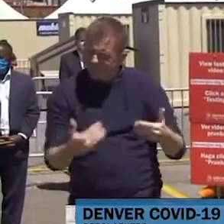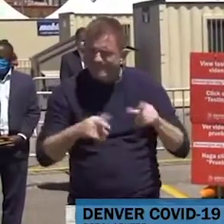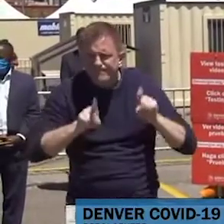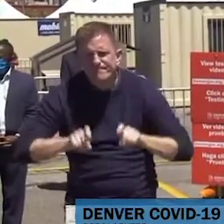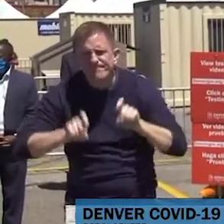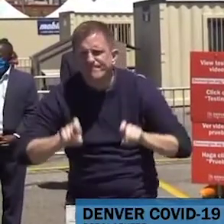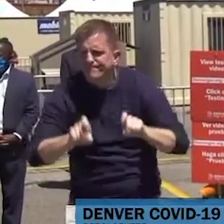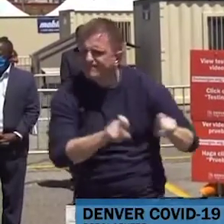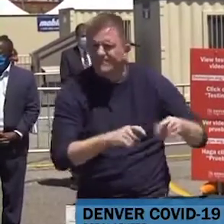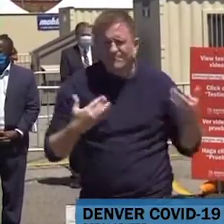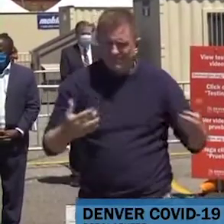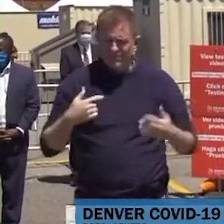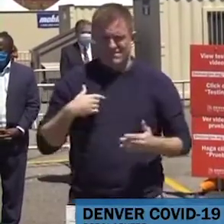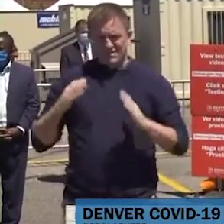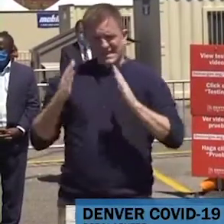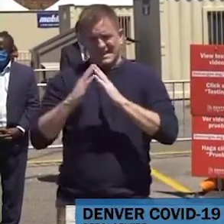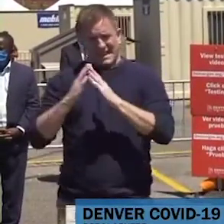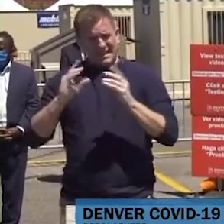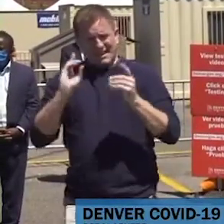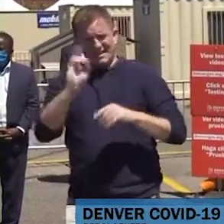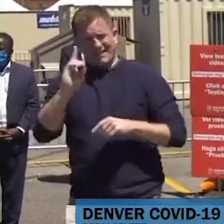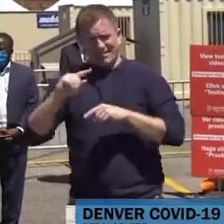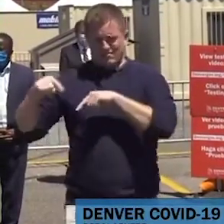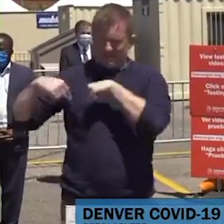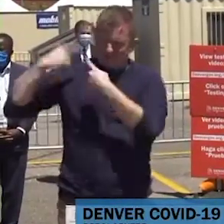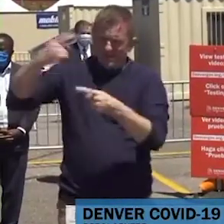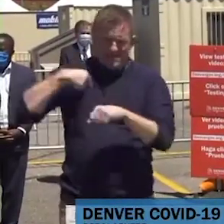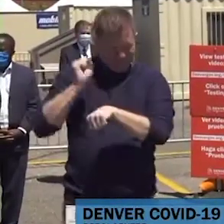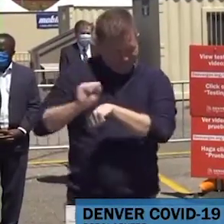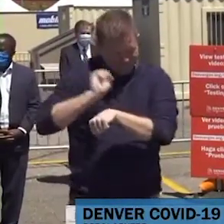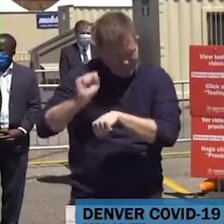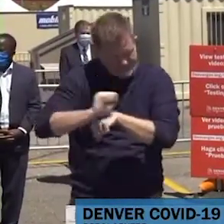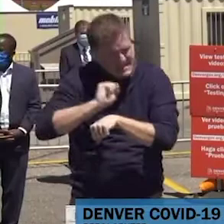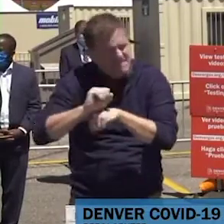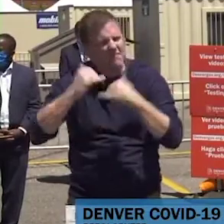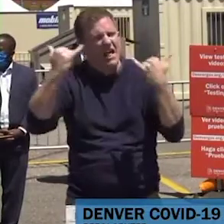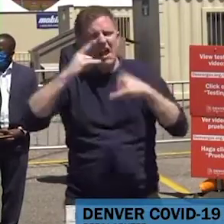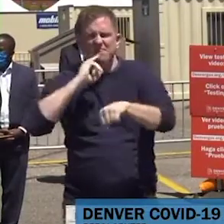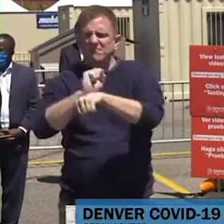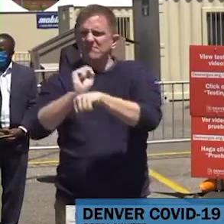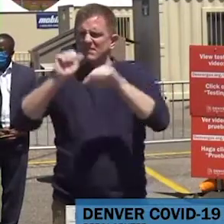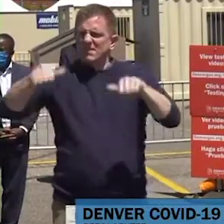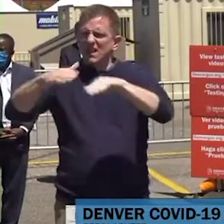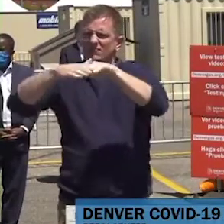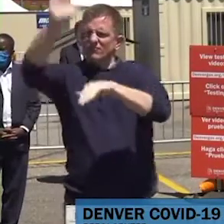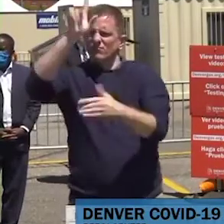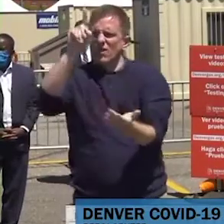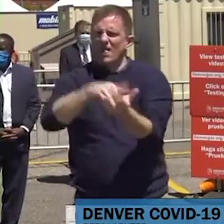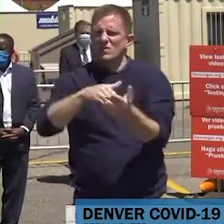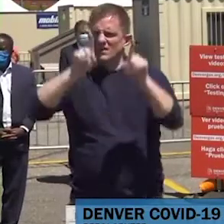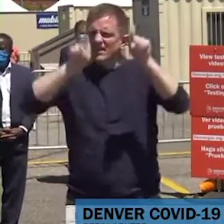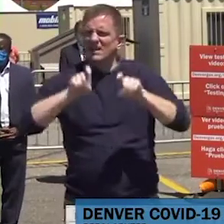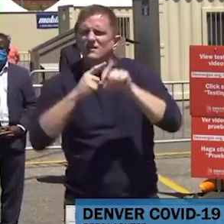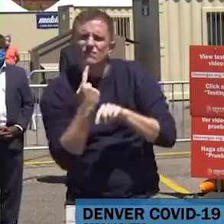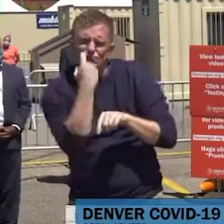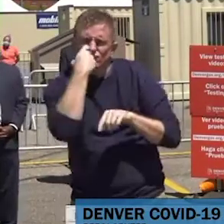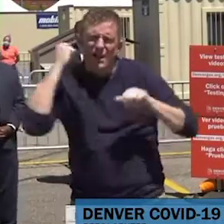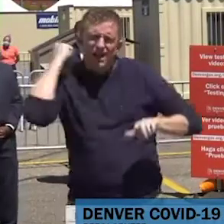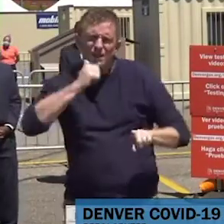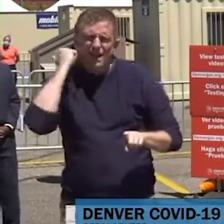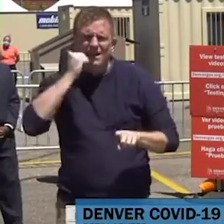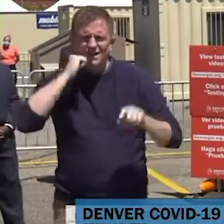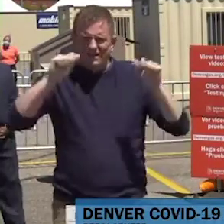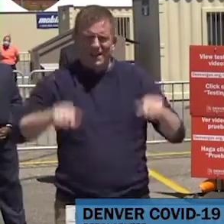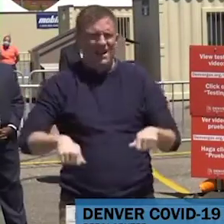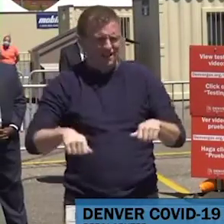mil pruebas por día en la ciudad y el condado de Denver. Por eso es que lanzamos una unidad móvil de pruebas para poder llegar a esas personas quienes